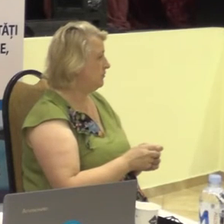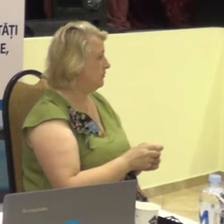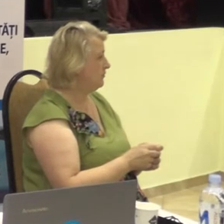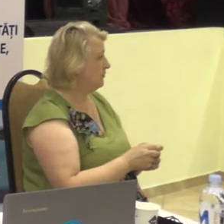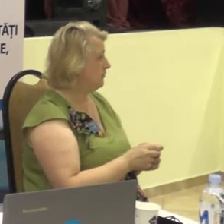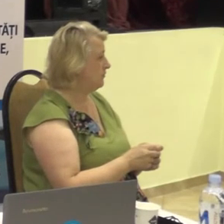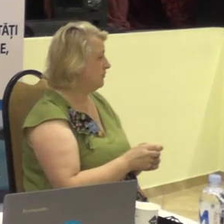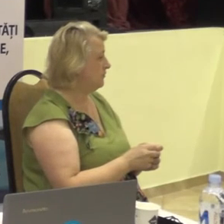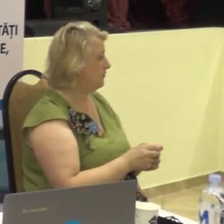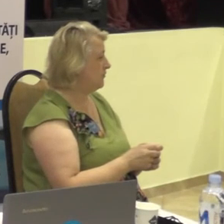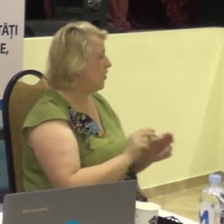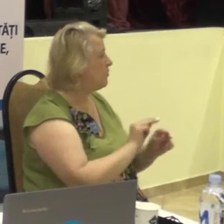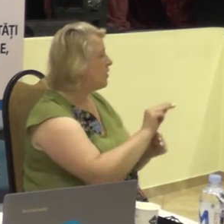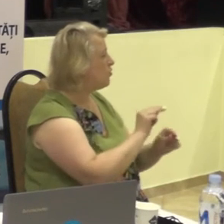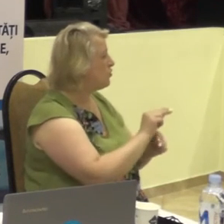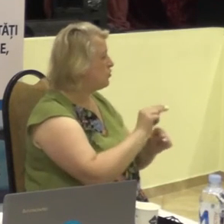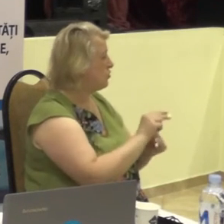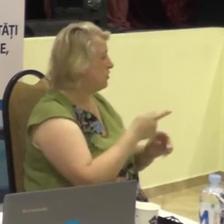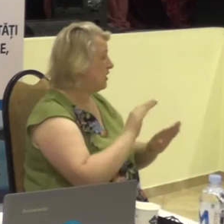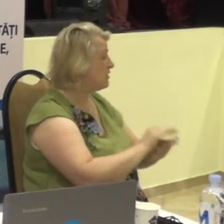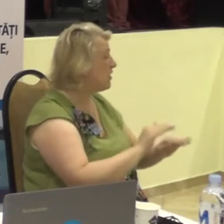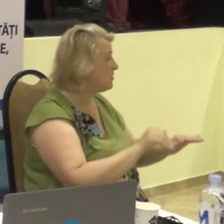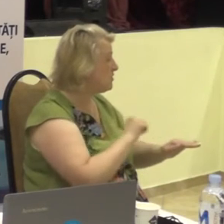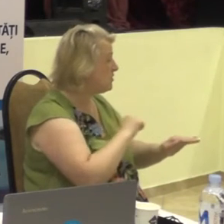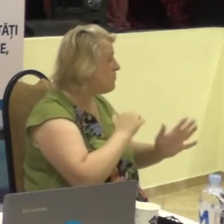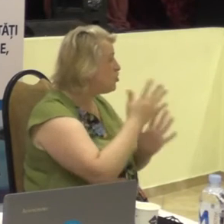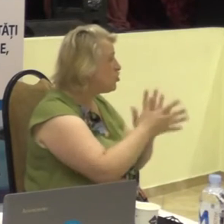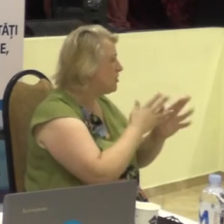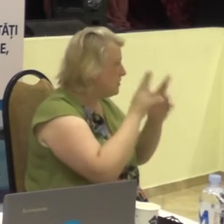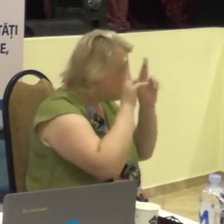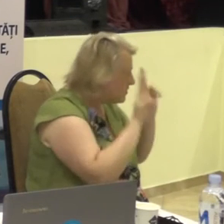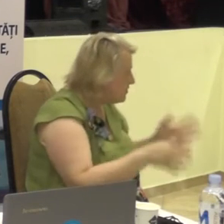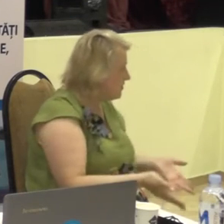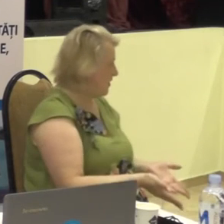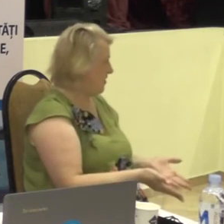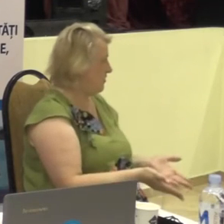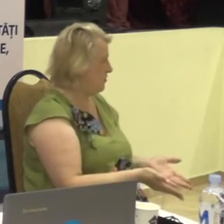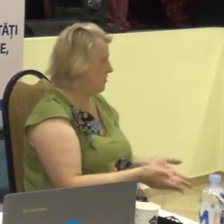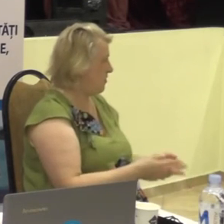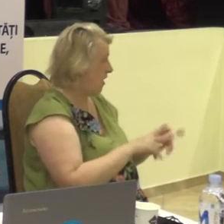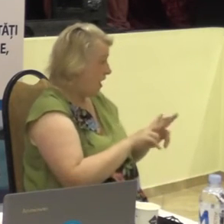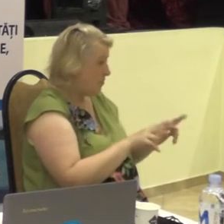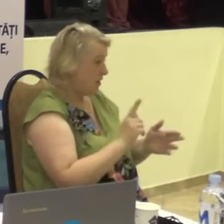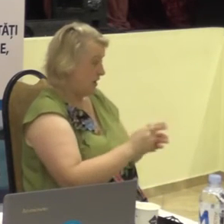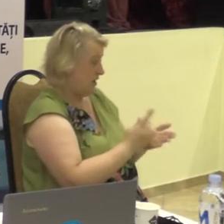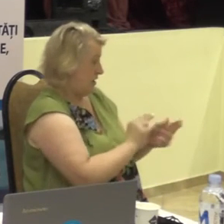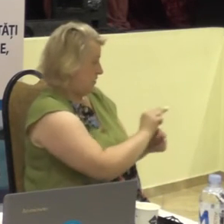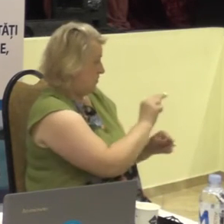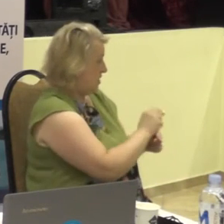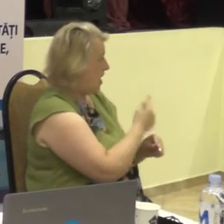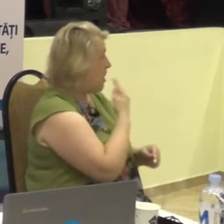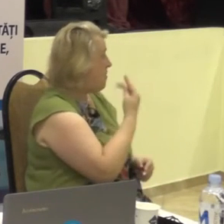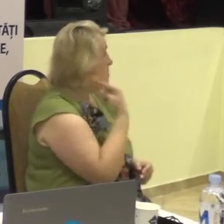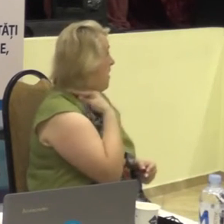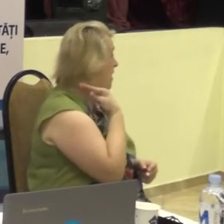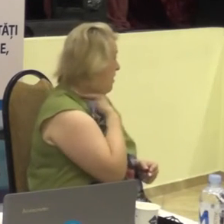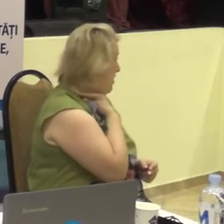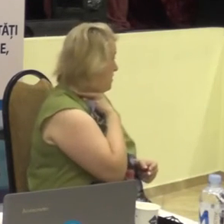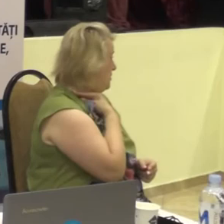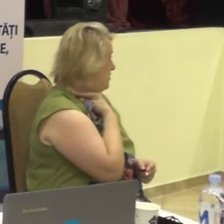limbii acestor copii. Exact cum ai preda limba engleză